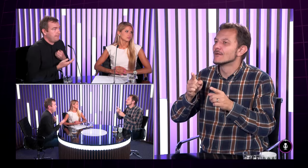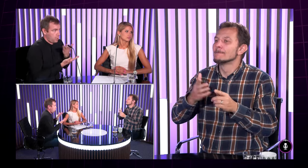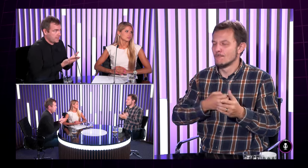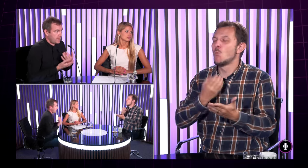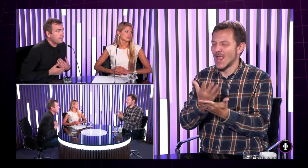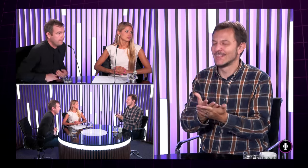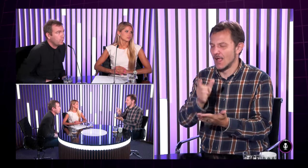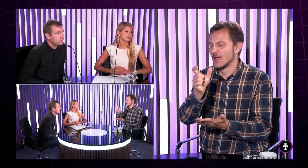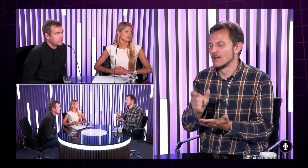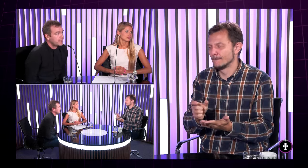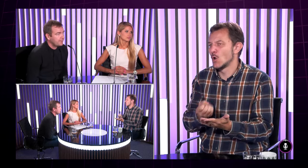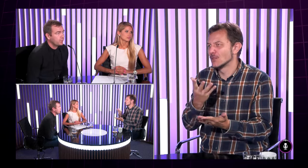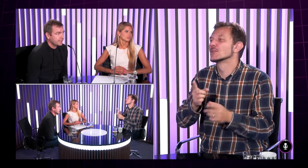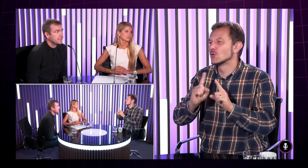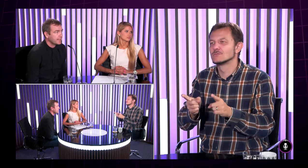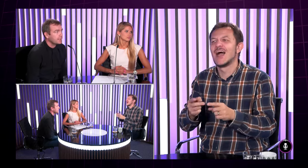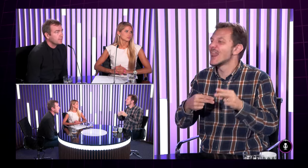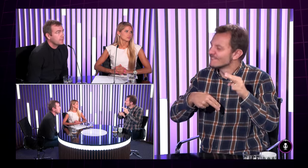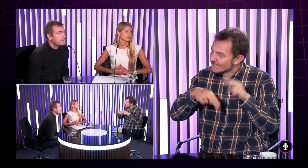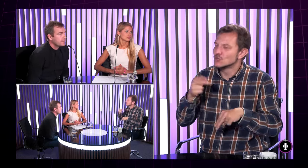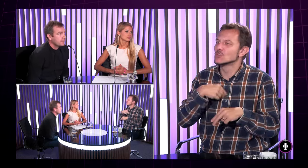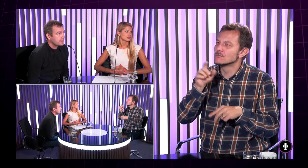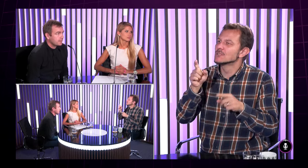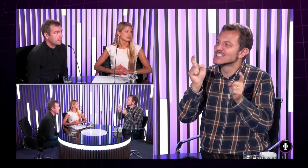manželka čo sa týka poézie